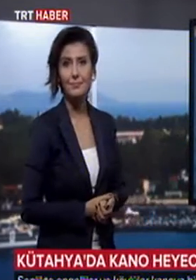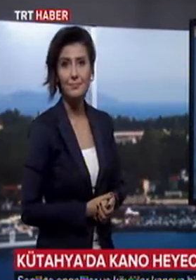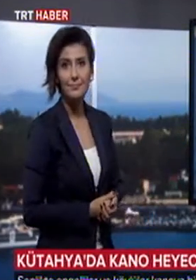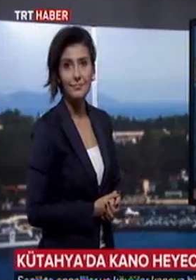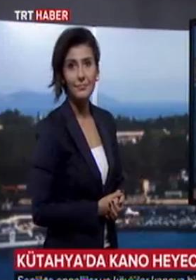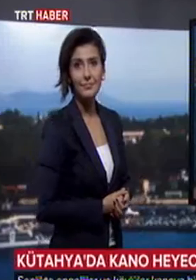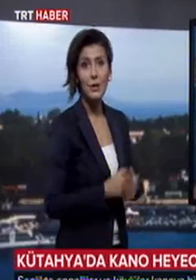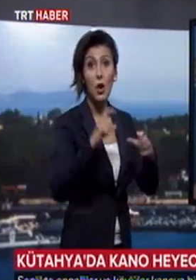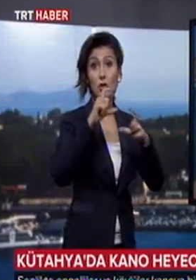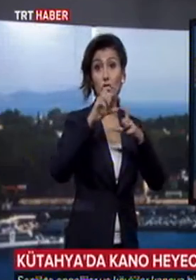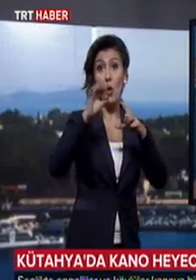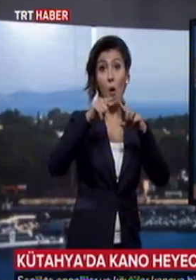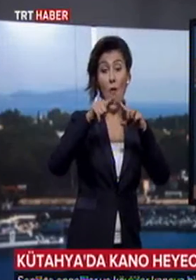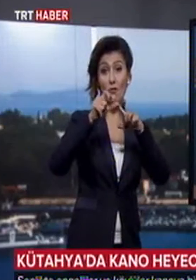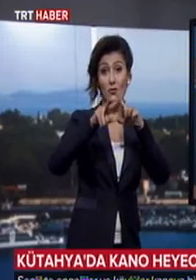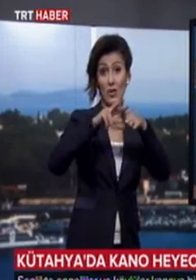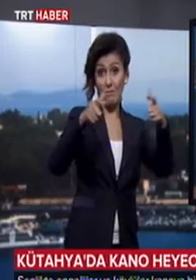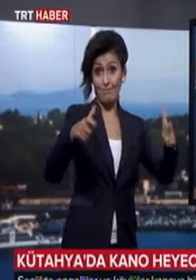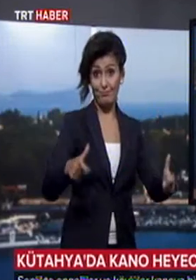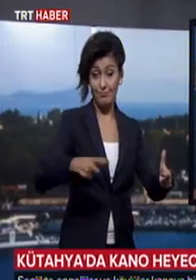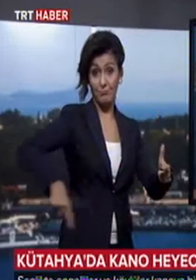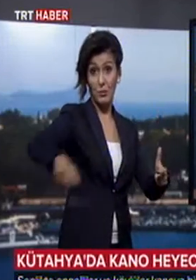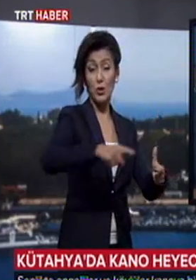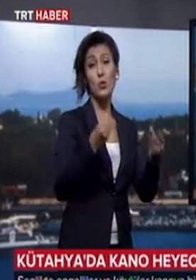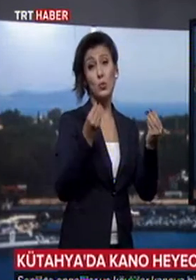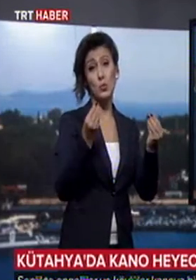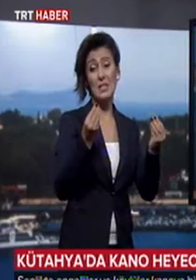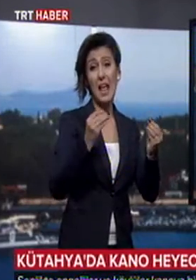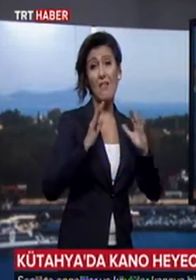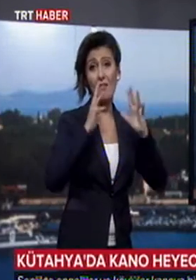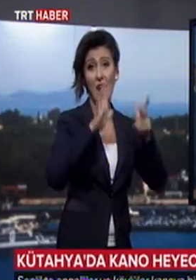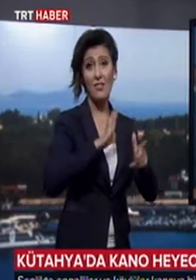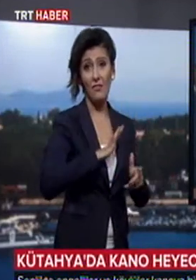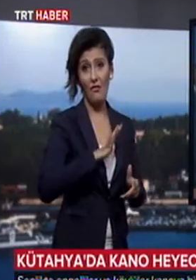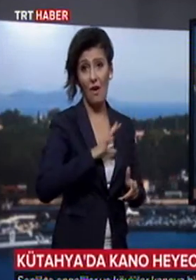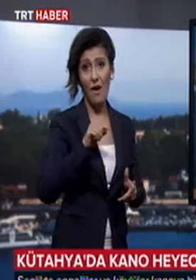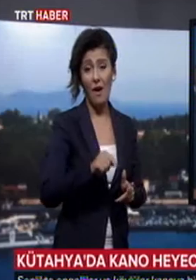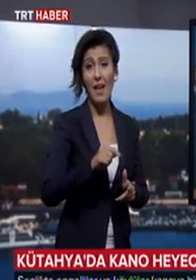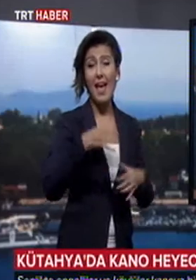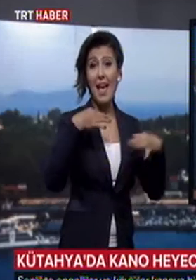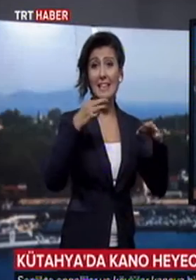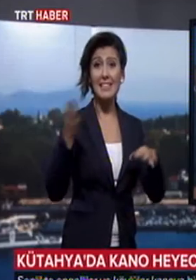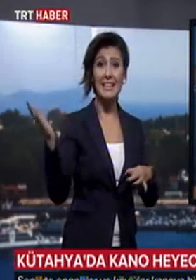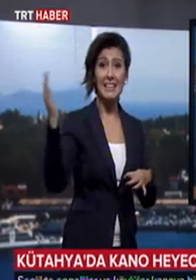Sofça Köyümüz güzel bir faaliyete ev sahipliği yapıyor. Eskişehir'den gelen arkadaşlarımızın organizesinde